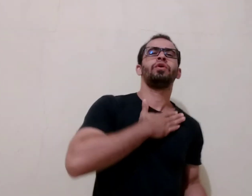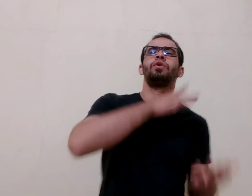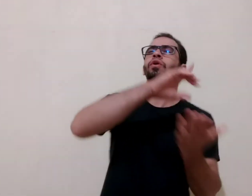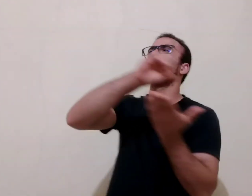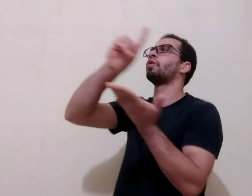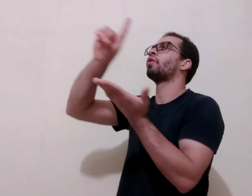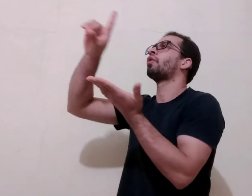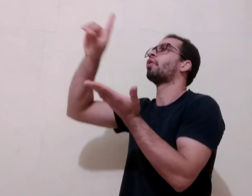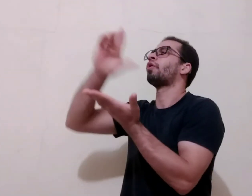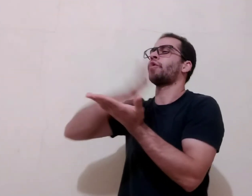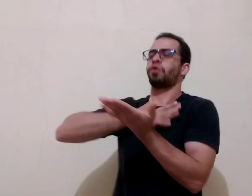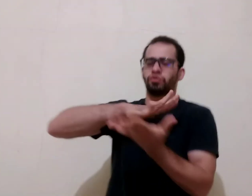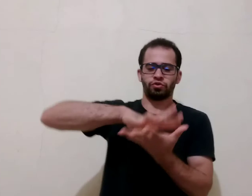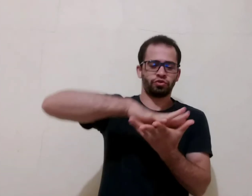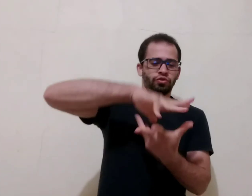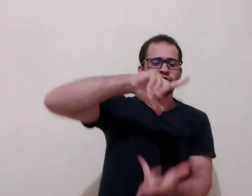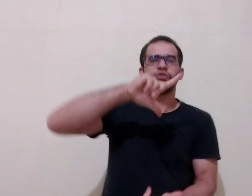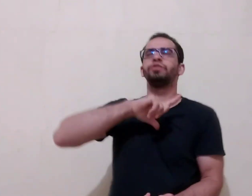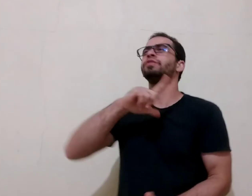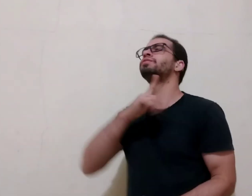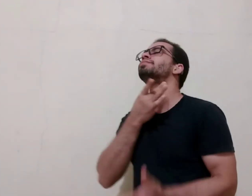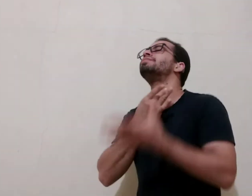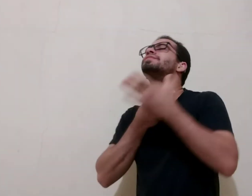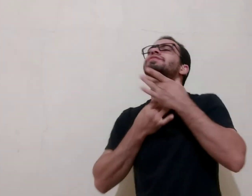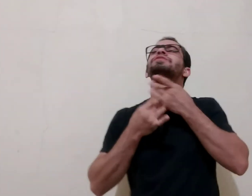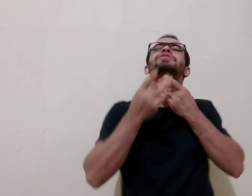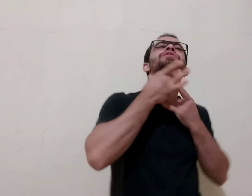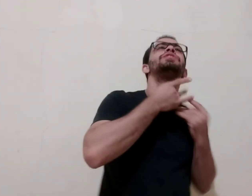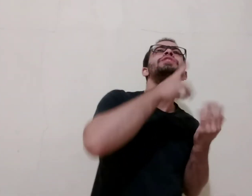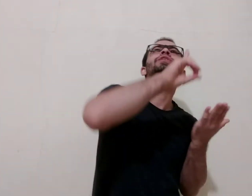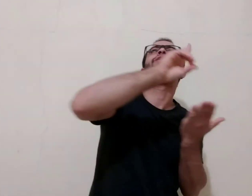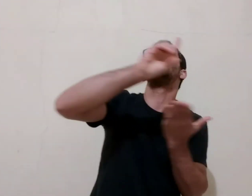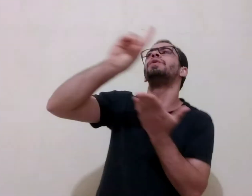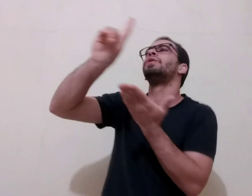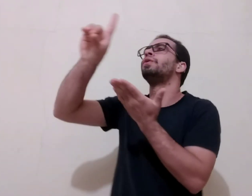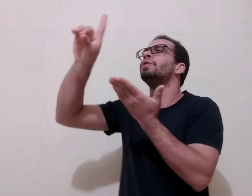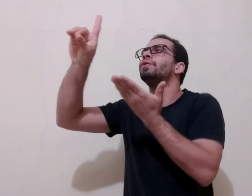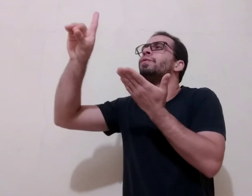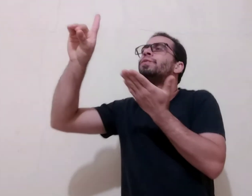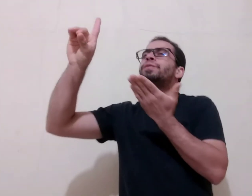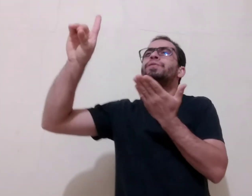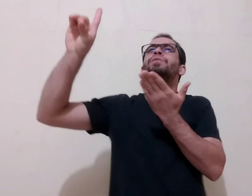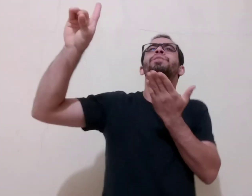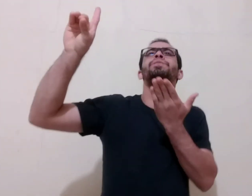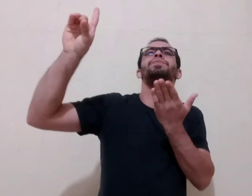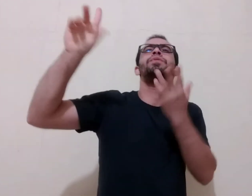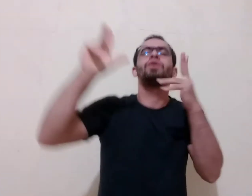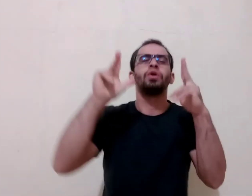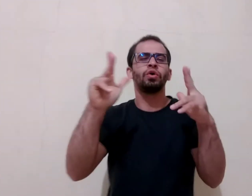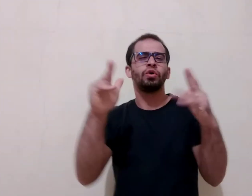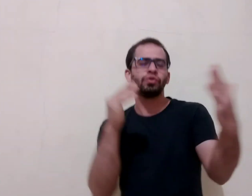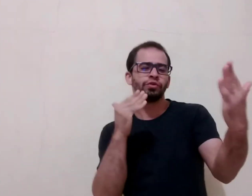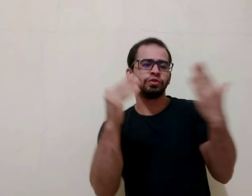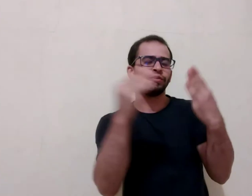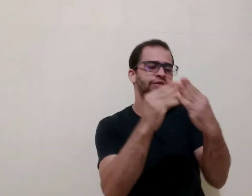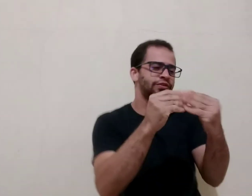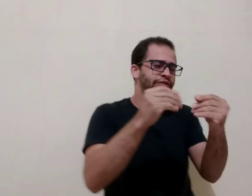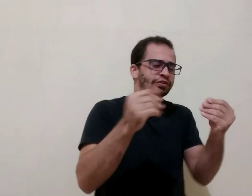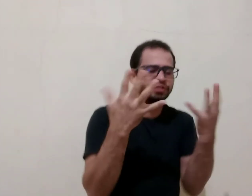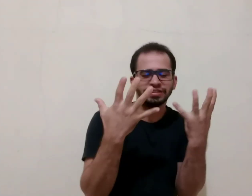A minha alma tem sede de vós Como a terra